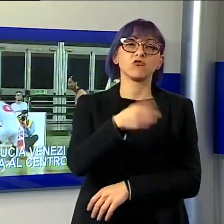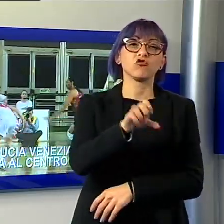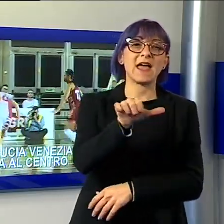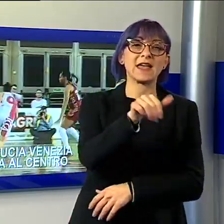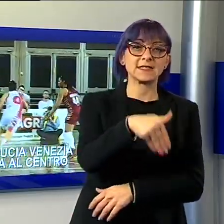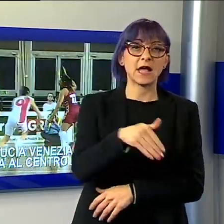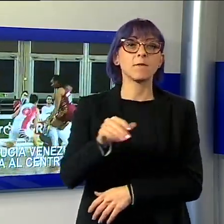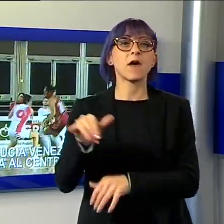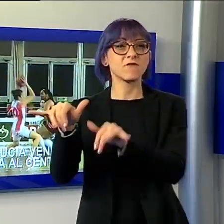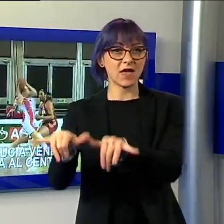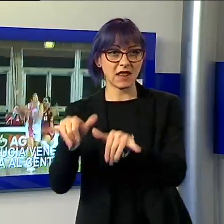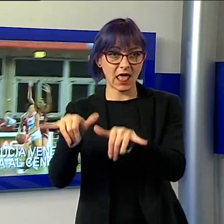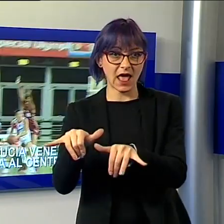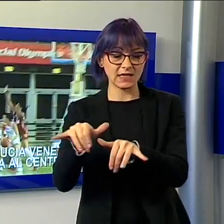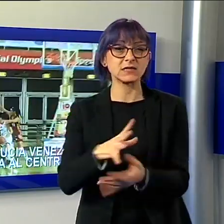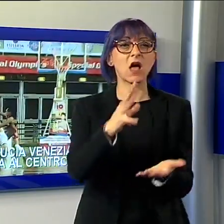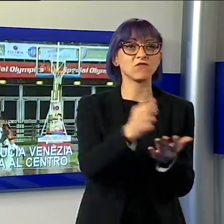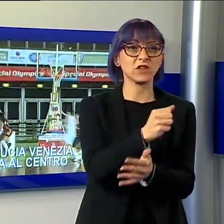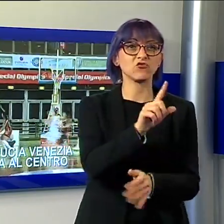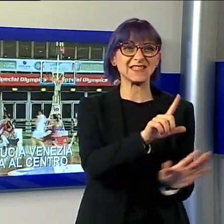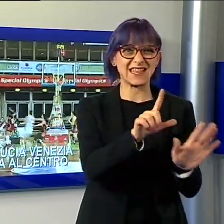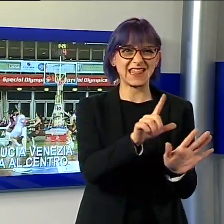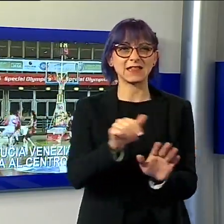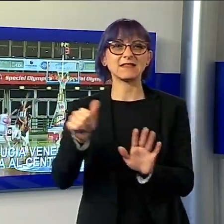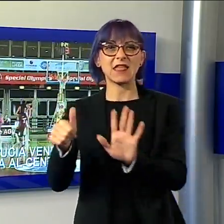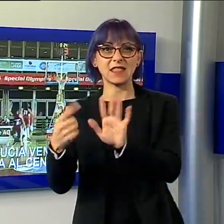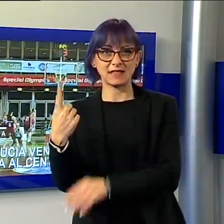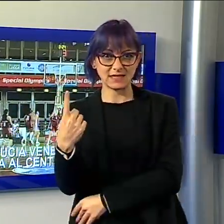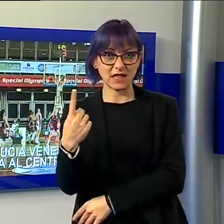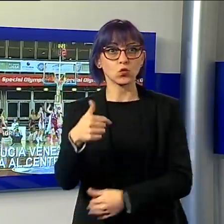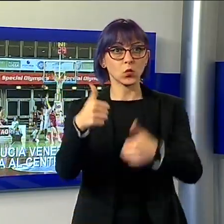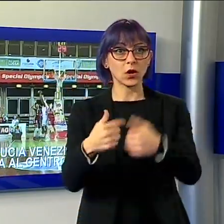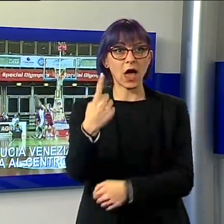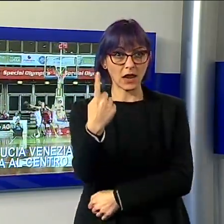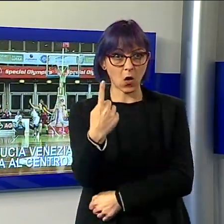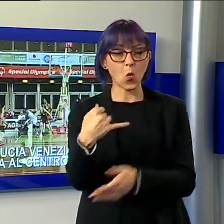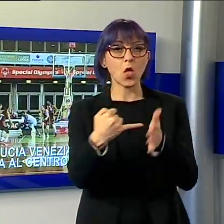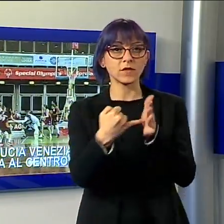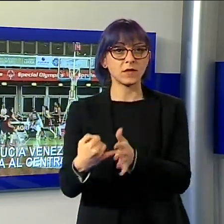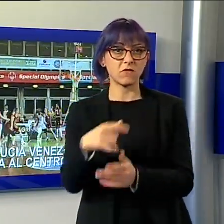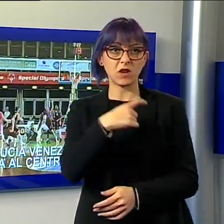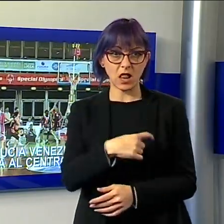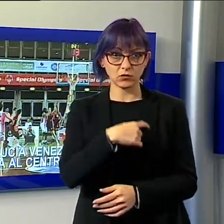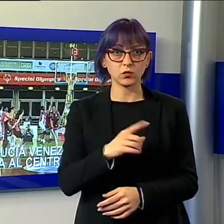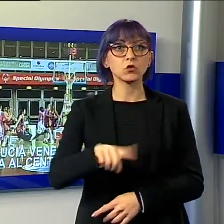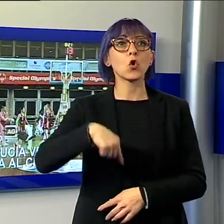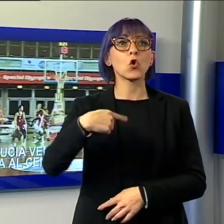diamanti battono le venete 77-61 in gara 1 della semifinale Scudetto, domani sera si replica